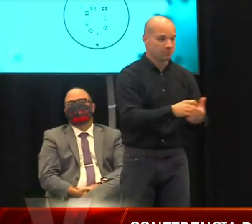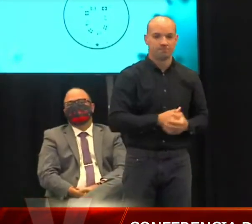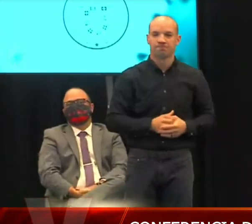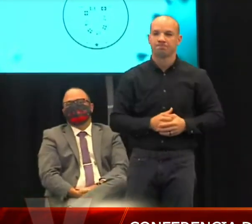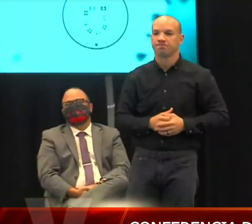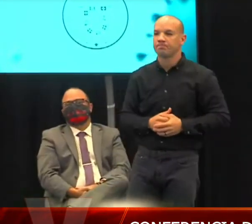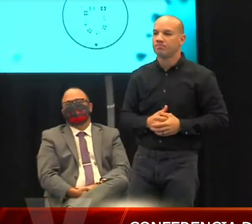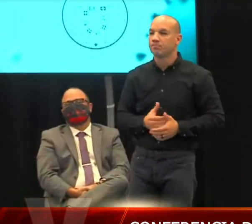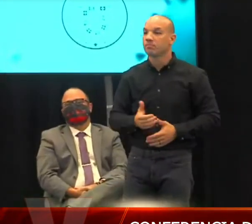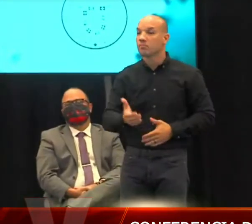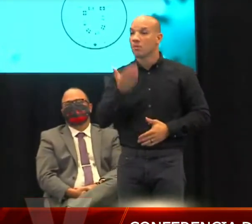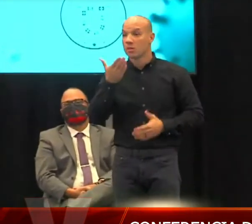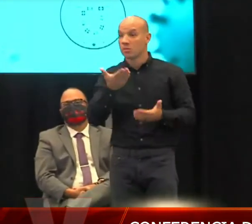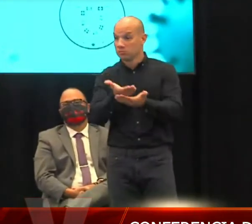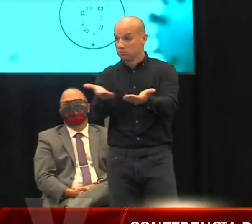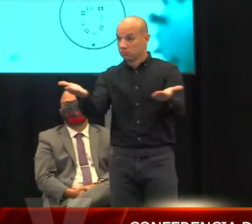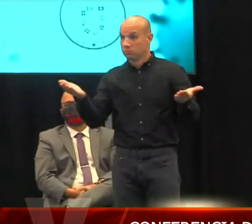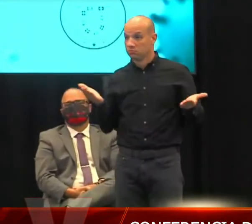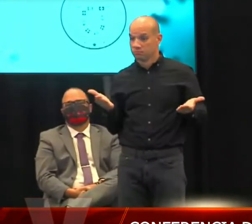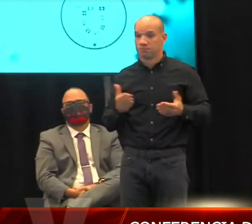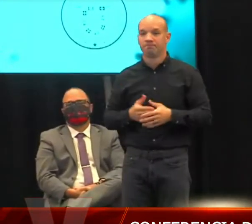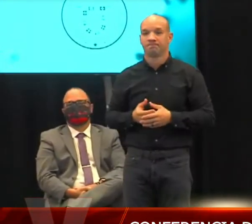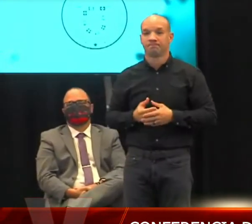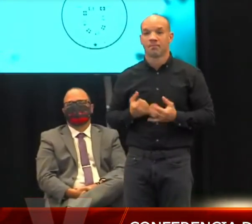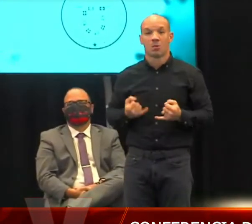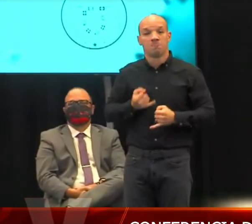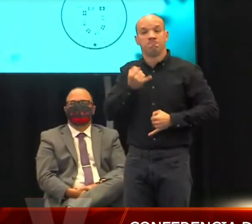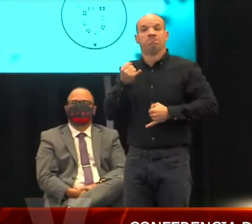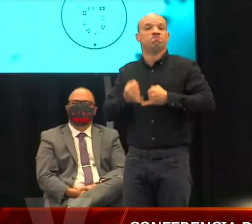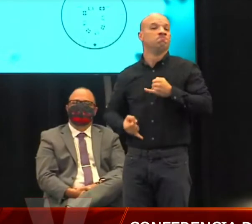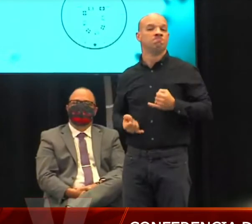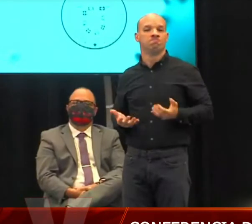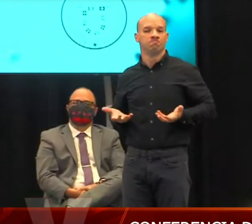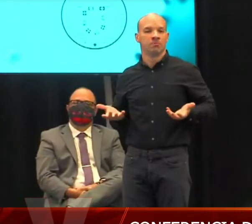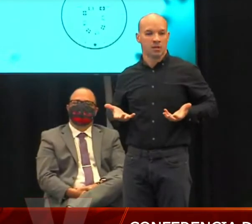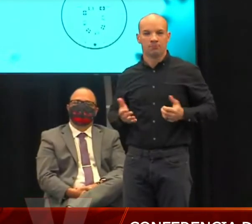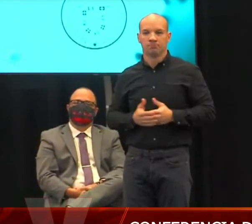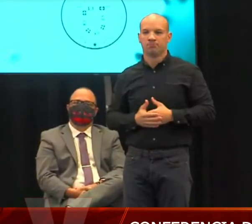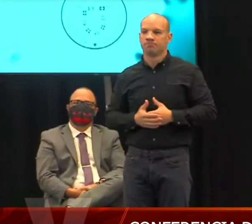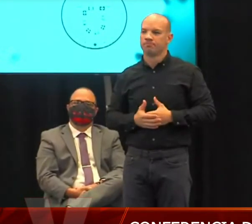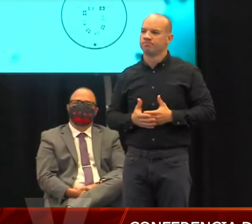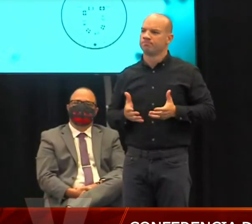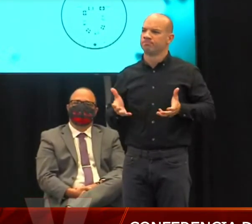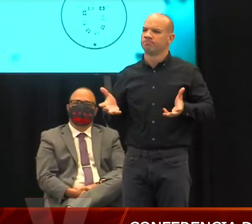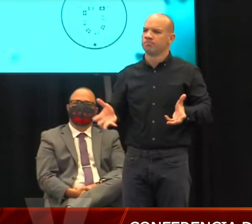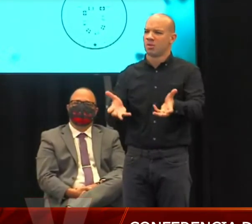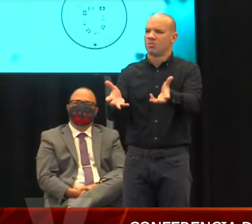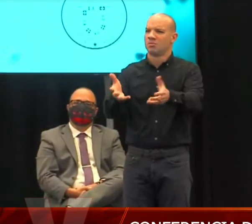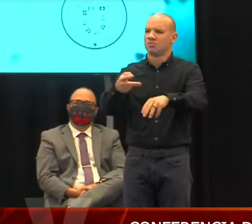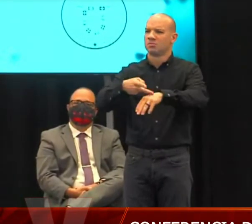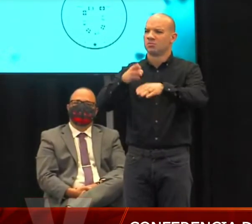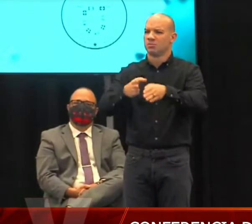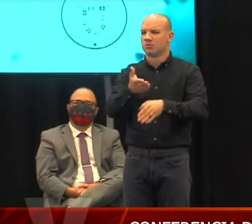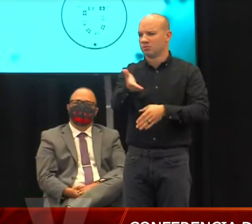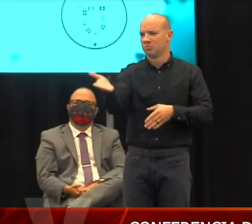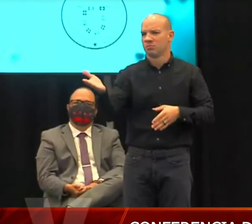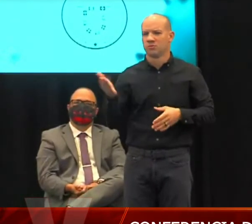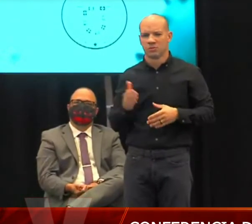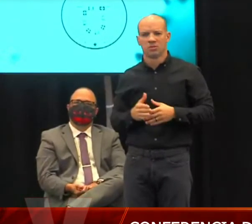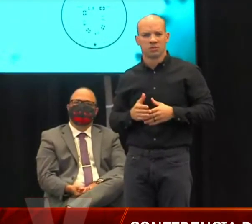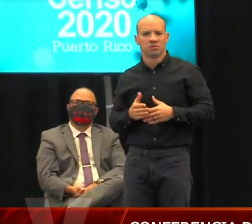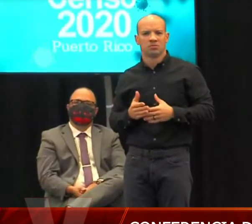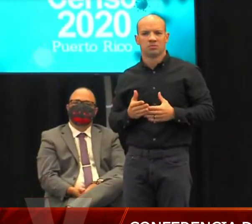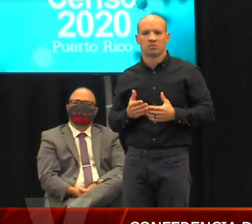muchísimas gracias a todos. Finalmente, queremos exhortar a todos los puertorriqueños que